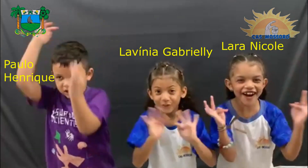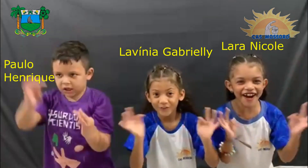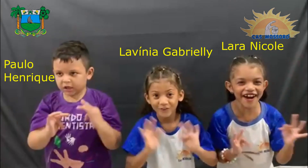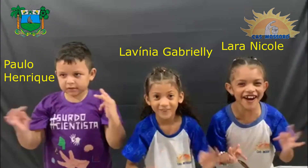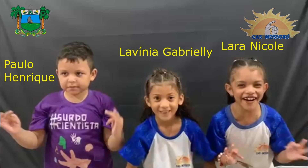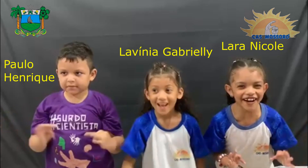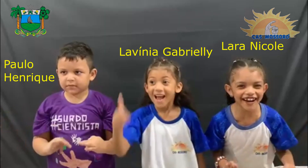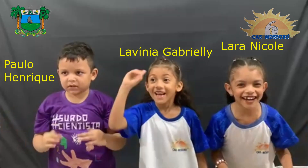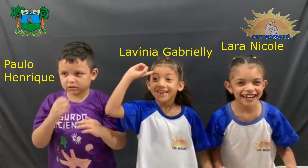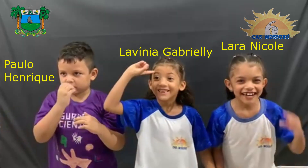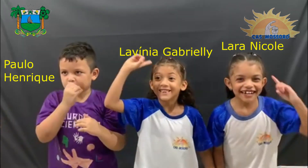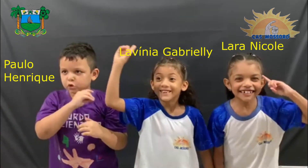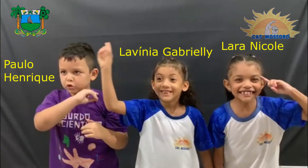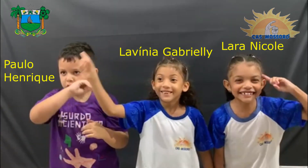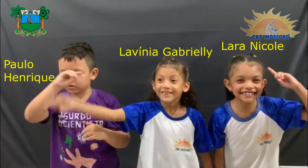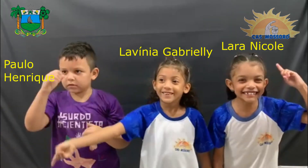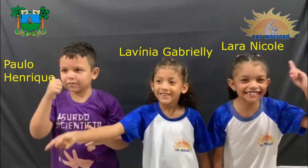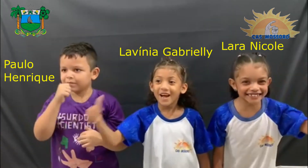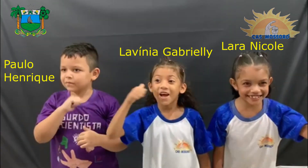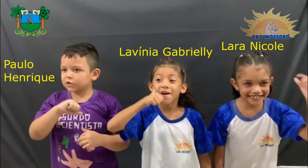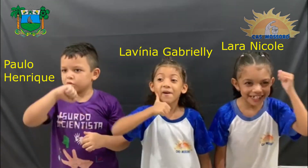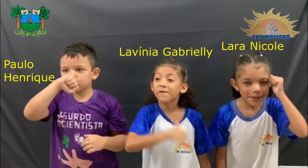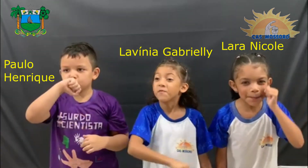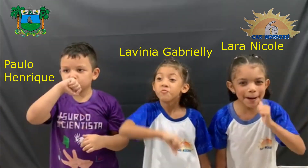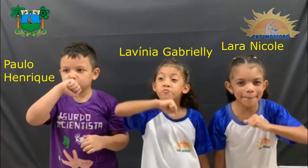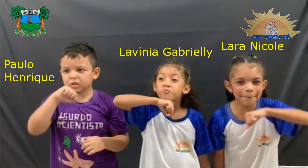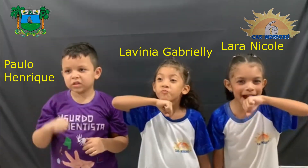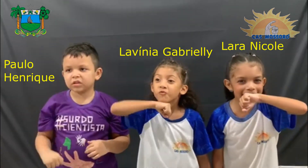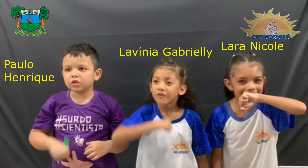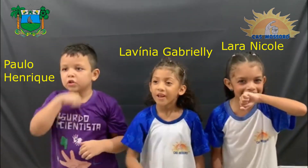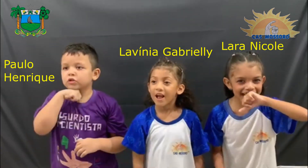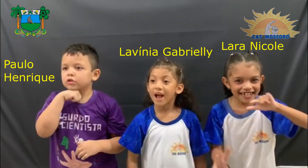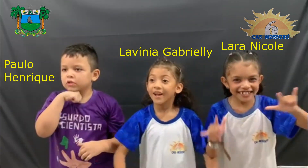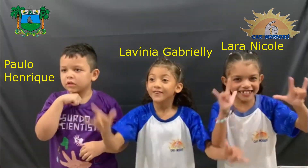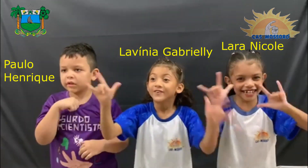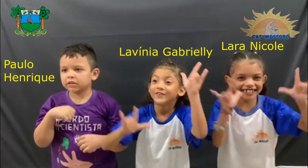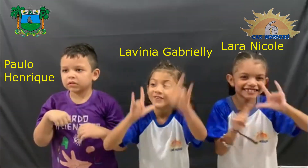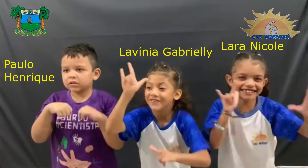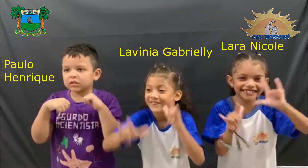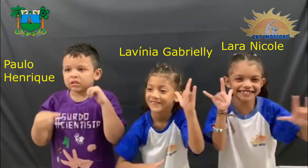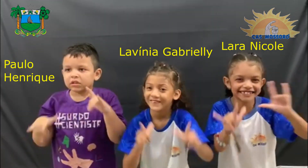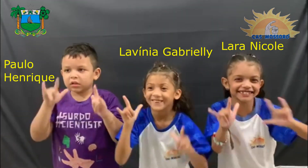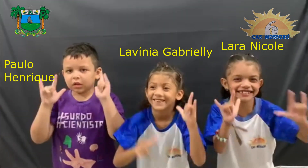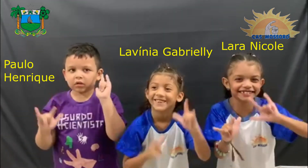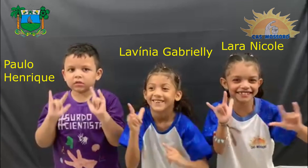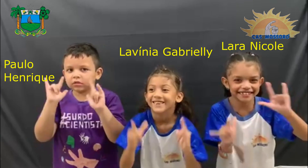Feliz dia das mães. Nós te amamos.